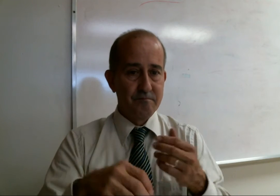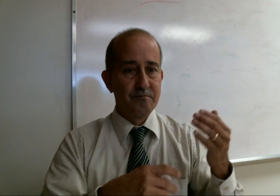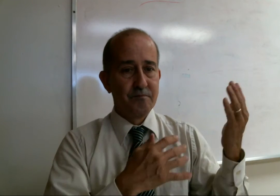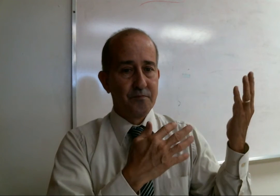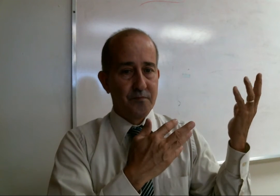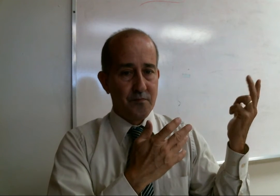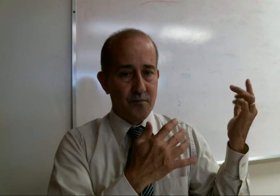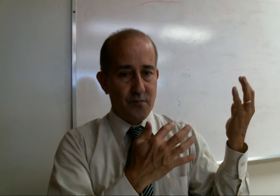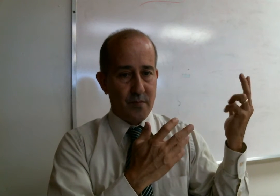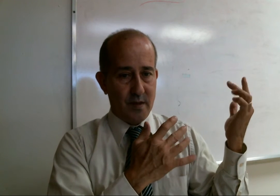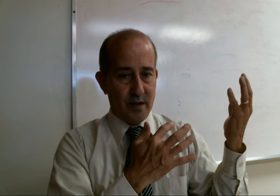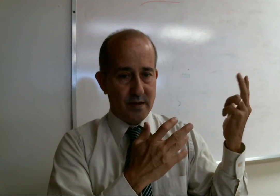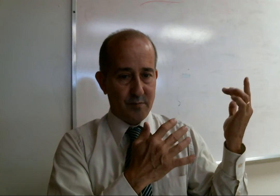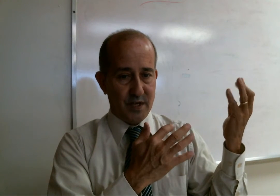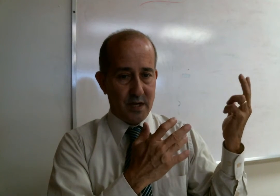escoger, esperar,